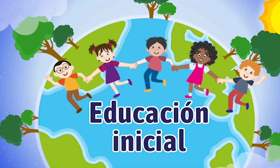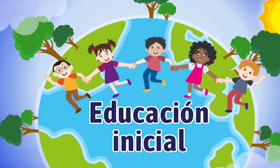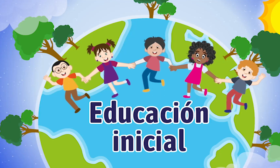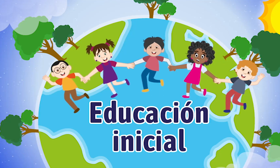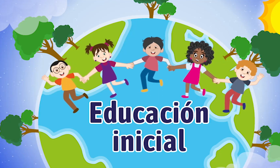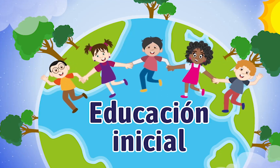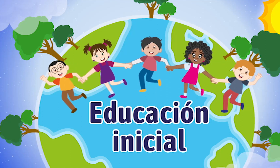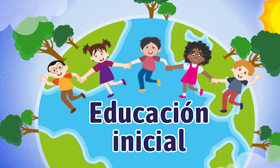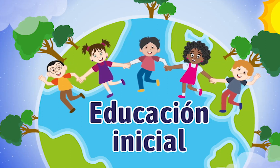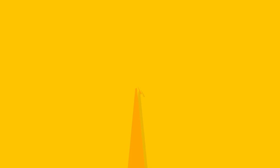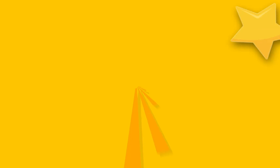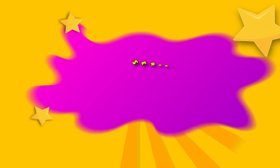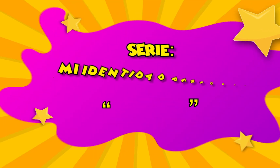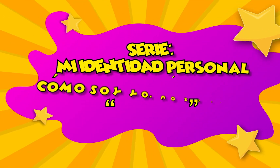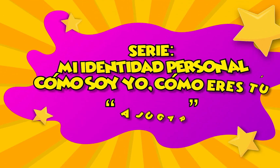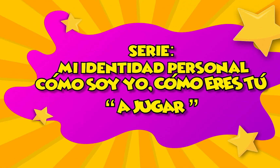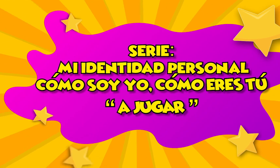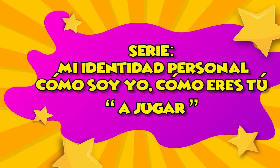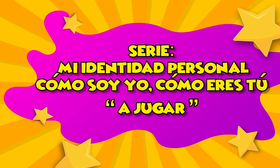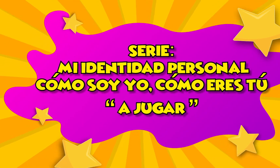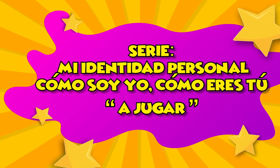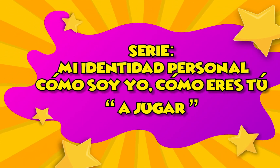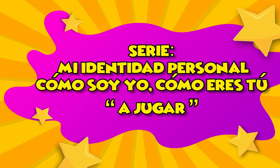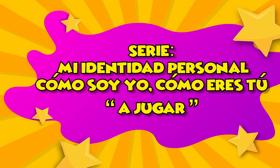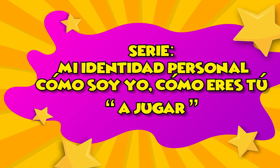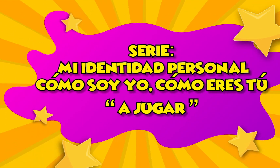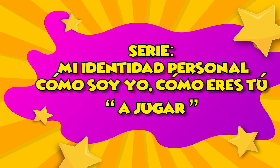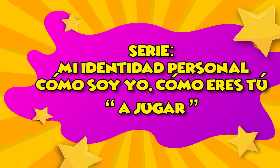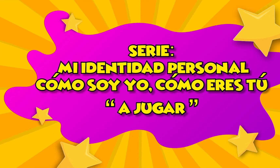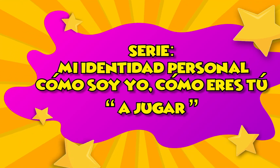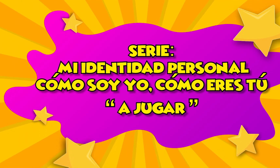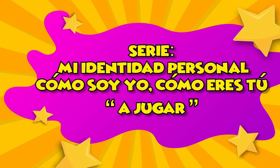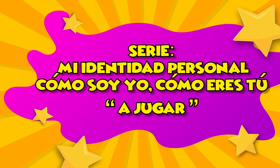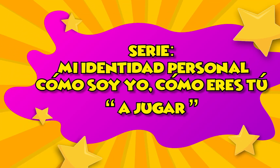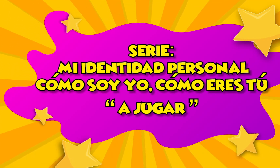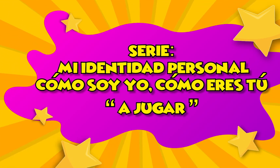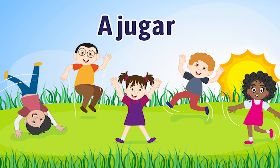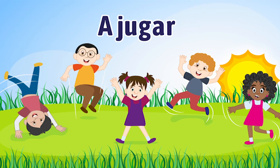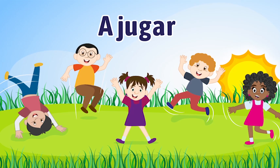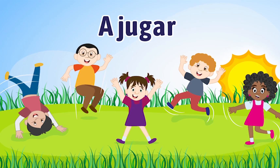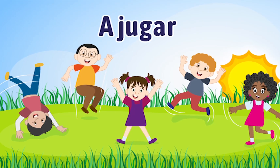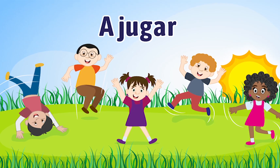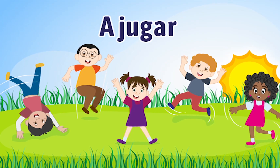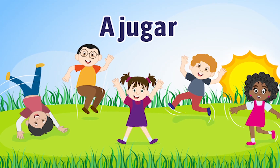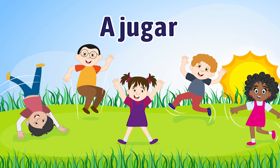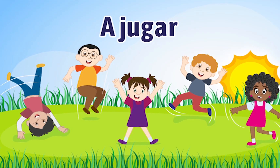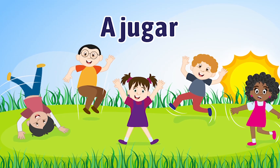Educación Inicial Serie Mi Identidad Personal ¿Cómo soy yo? ¿Cómo eres tú? A